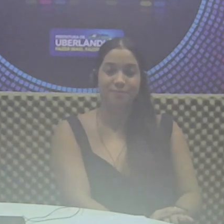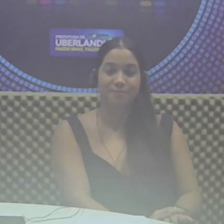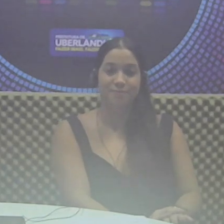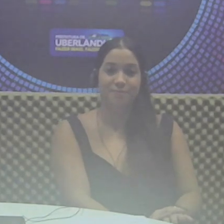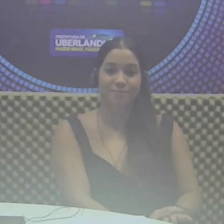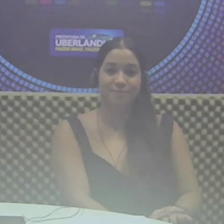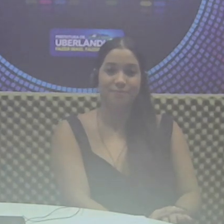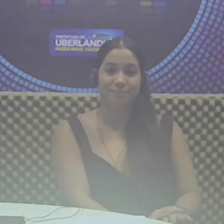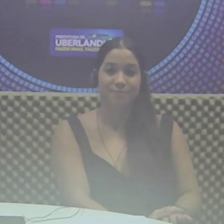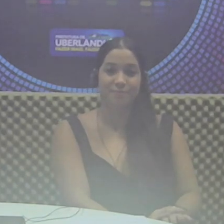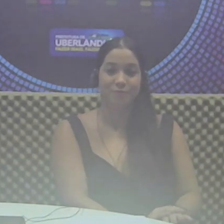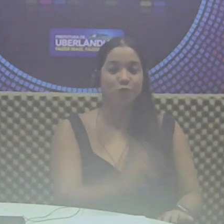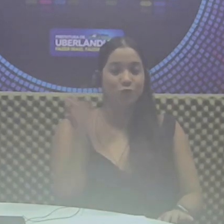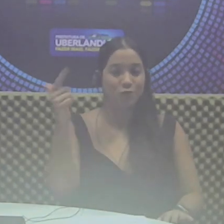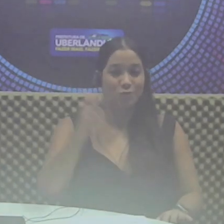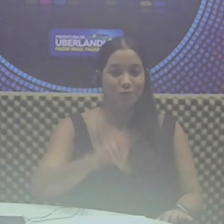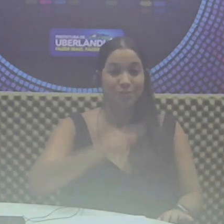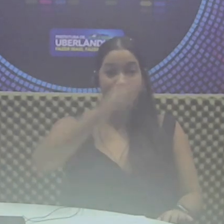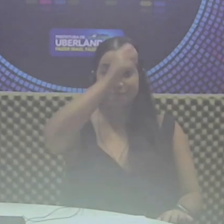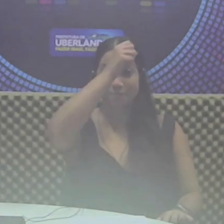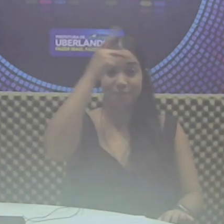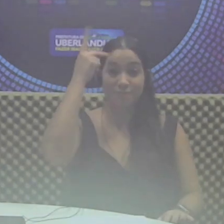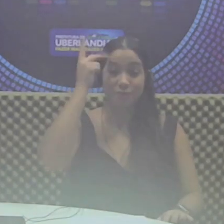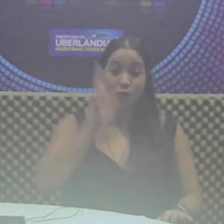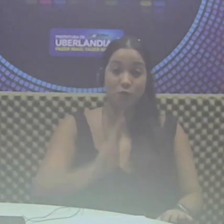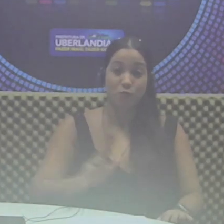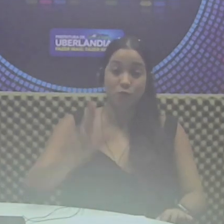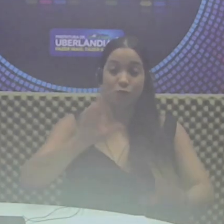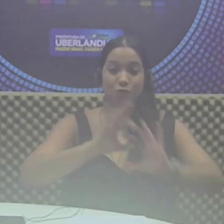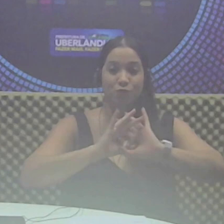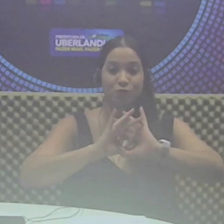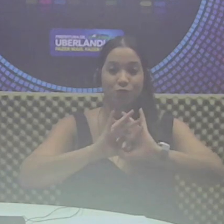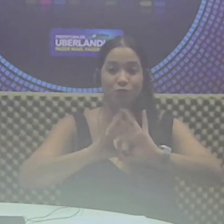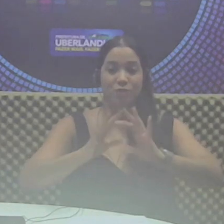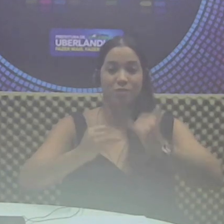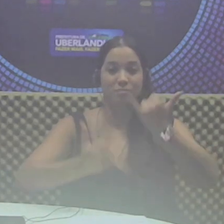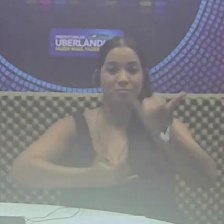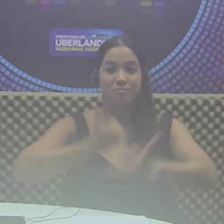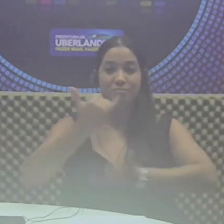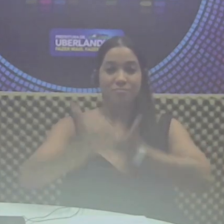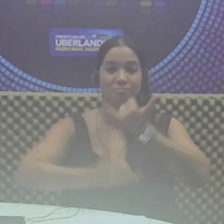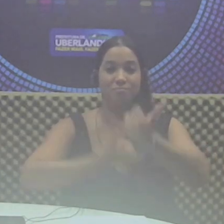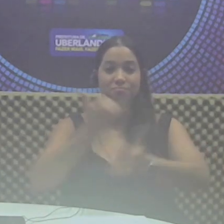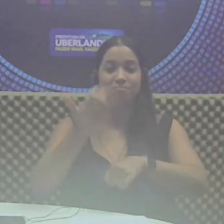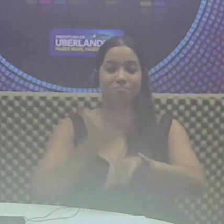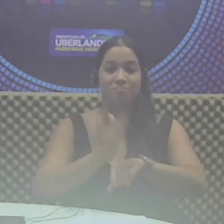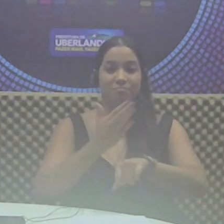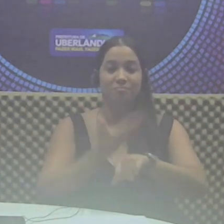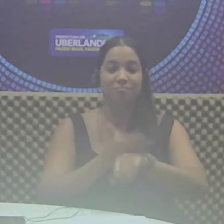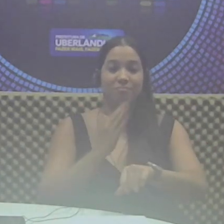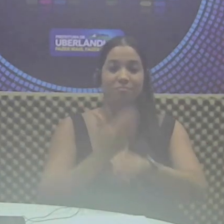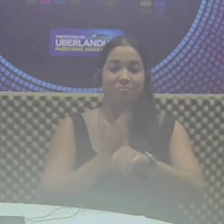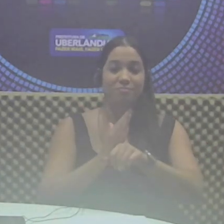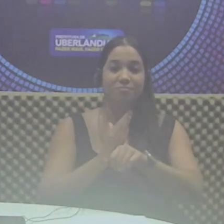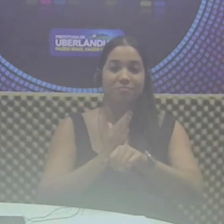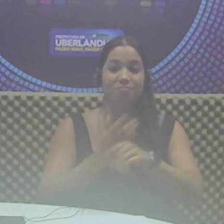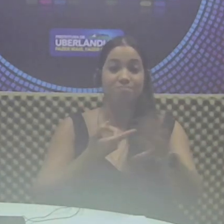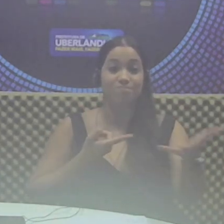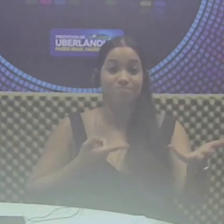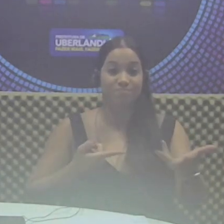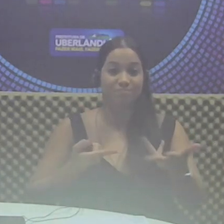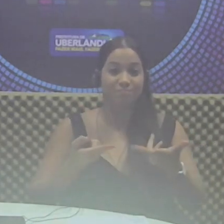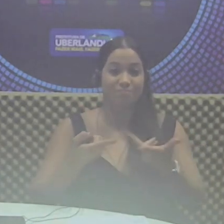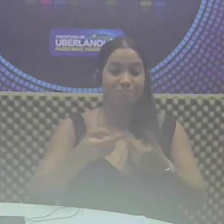Mais uma vez, a Prefeitura de Uberlândia disponibiliza atividades, entretenimento, lazer e serviços municipais